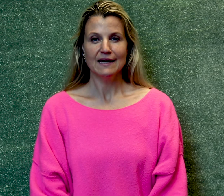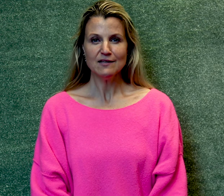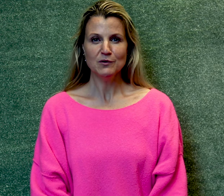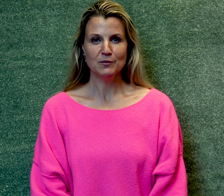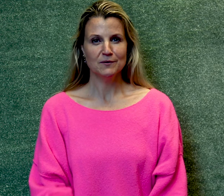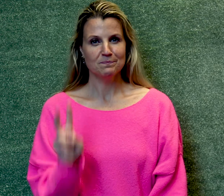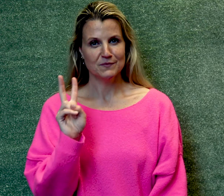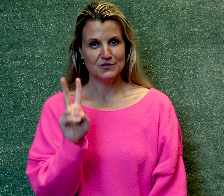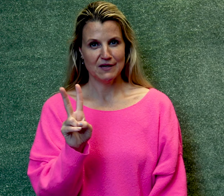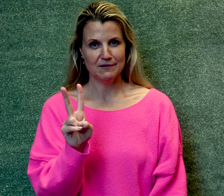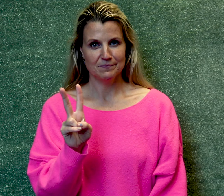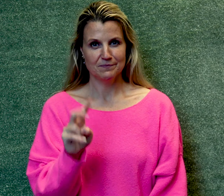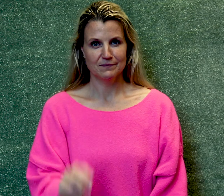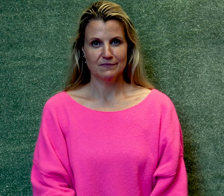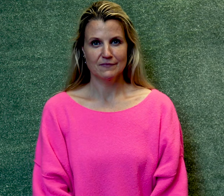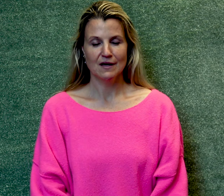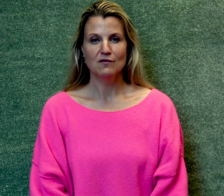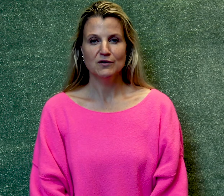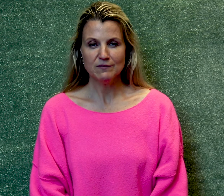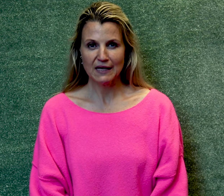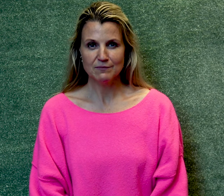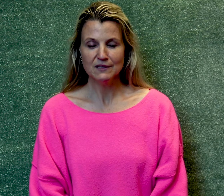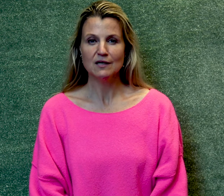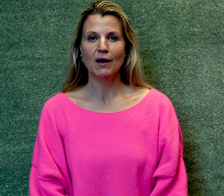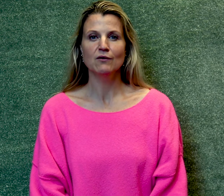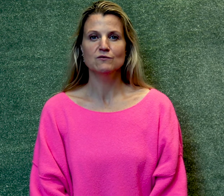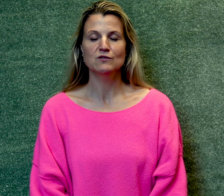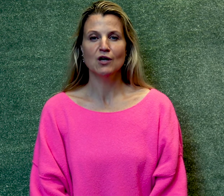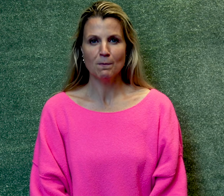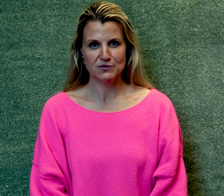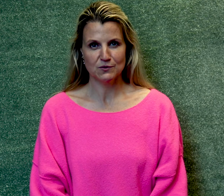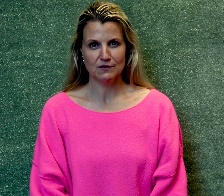Ritme nummer 2. Voor dit ritme gebruiken we het woord kapstok.